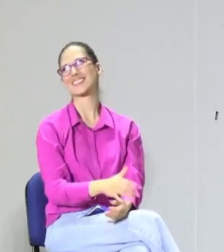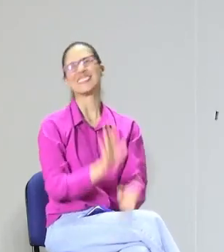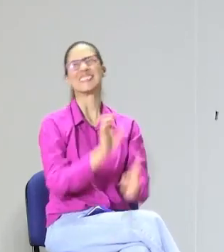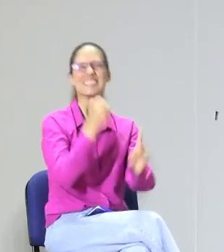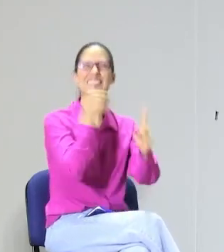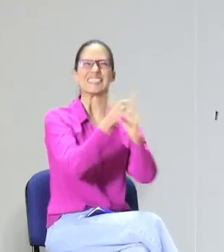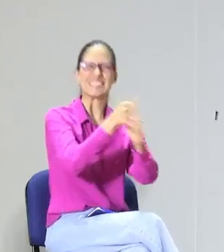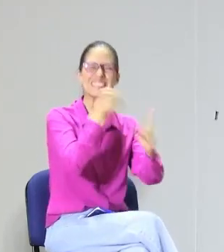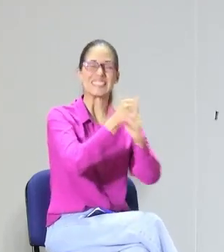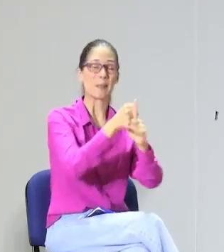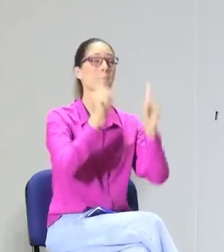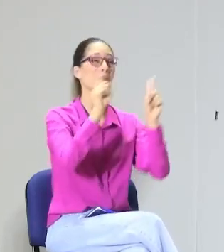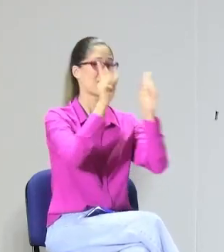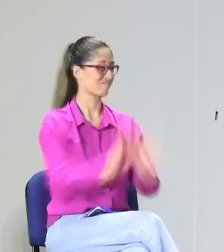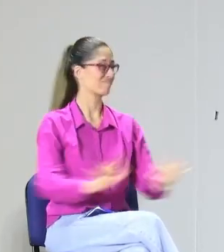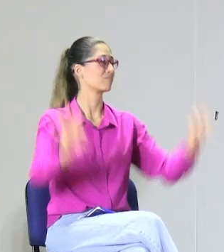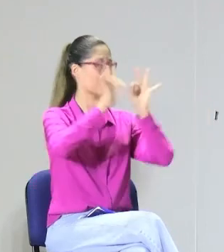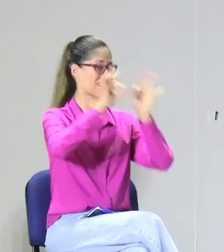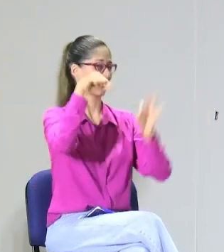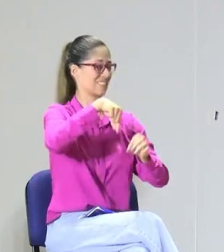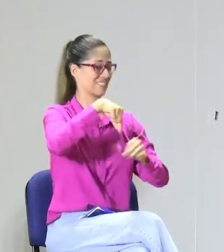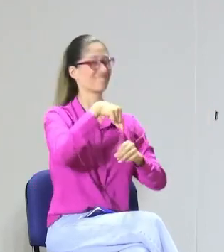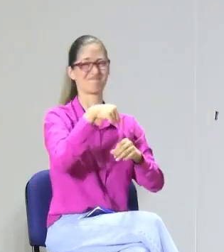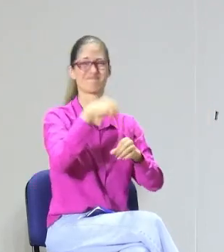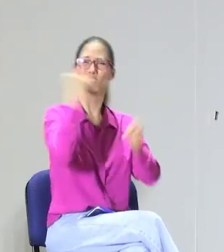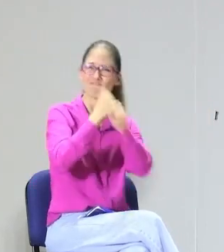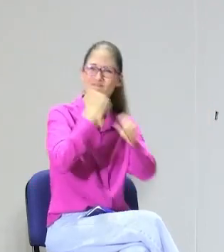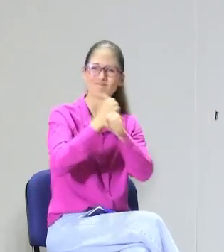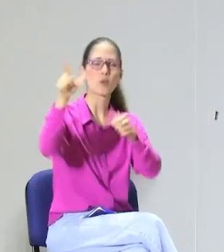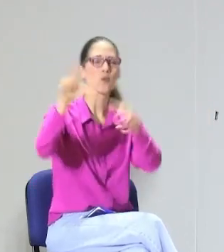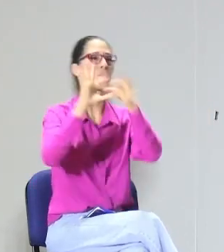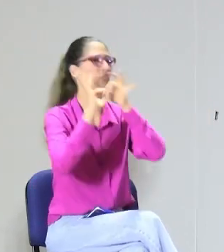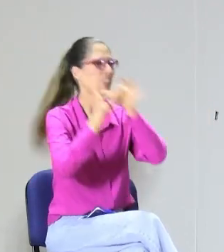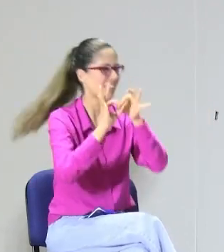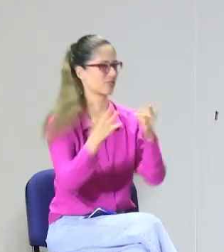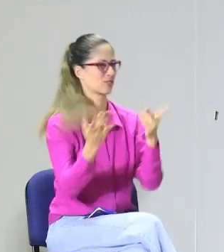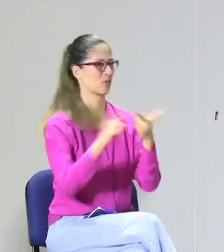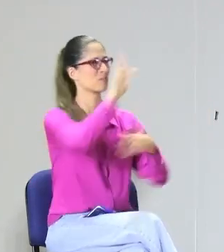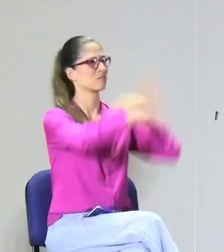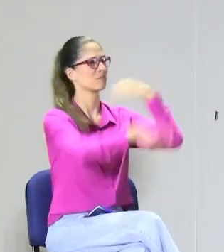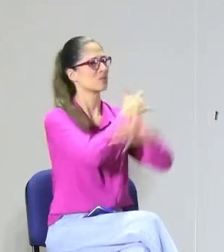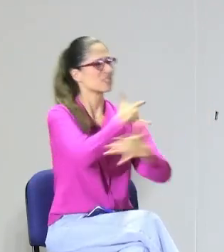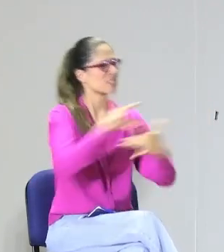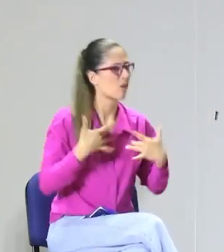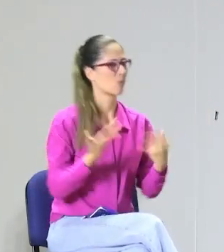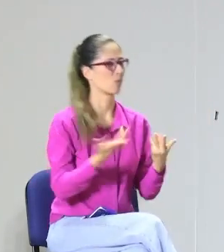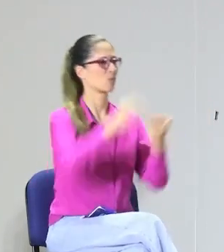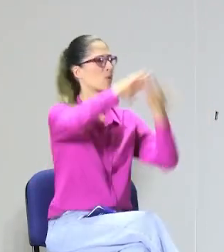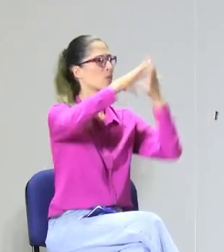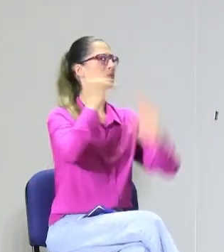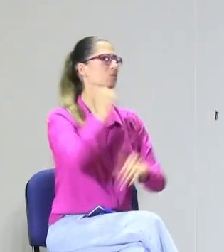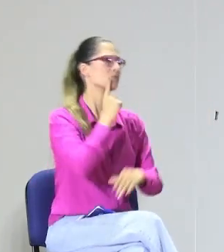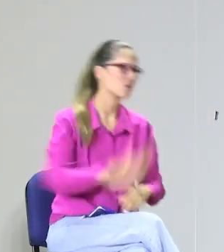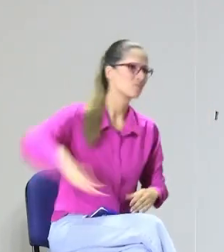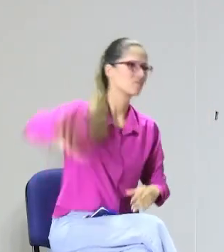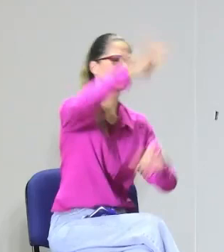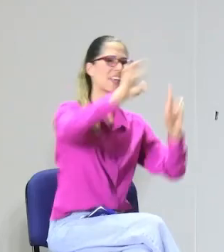solamente seas tú dando charlas porque pierdes credibilidad. Esto es un aspecto muy importante, estamos trabajando de la mano,